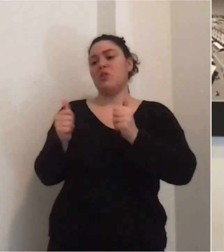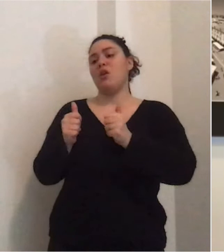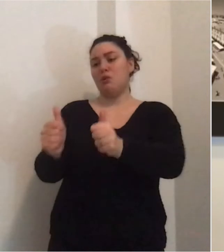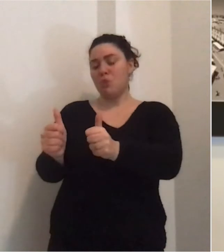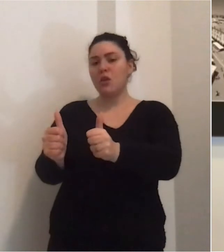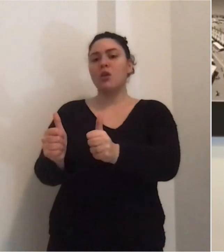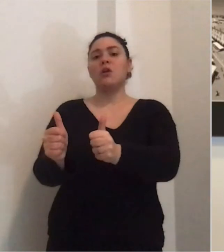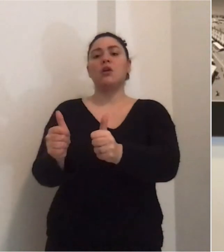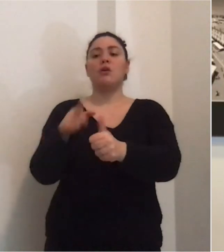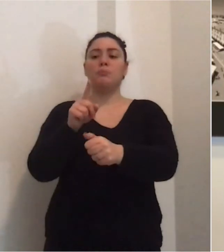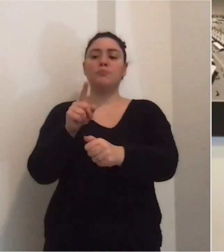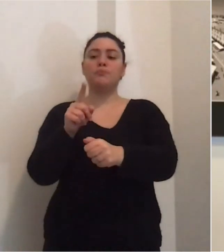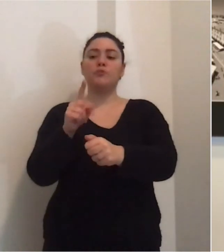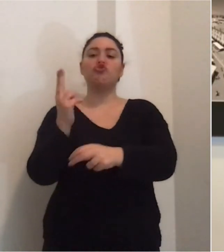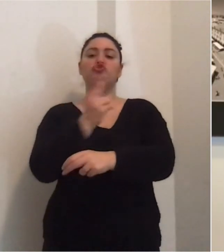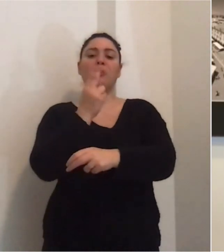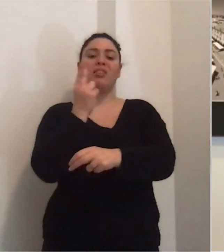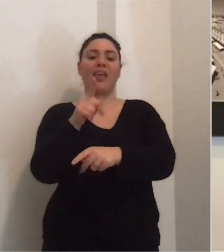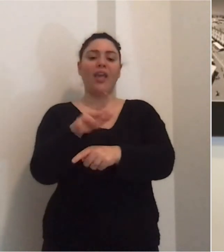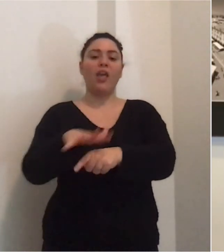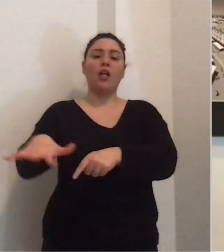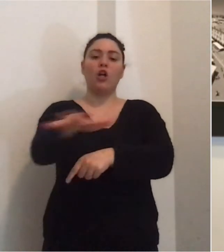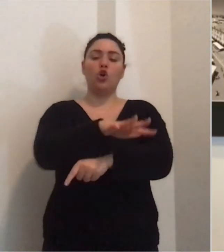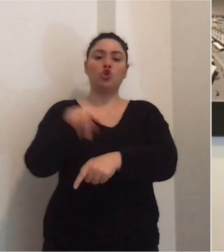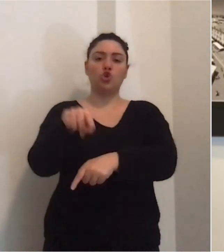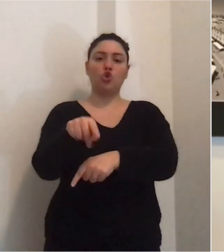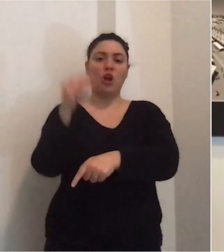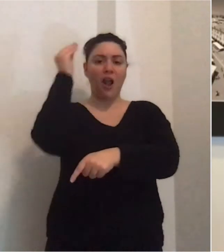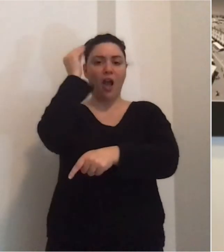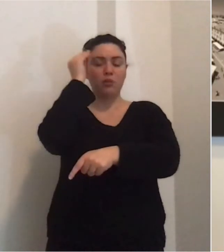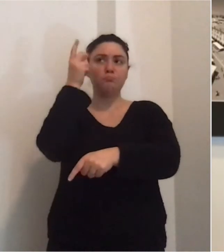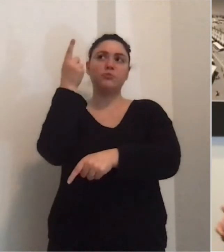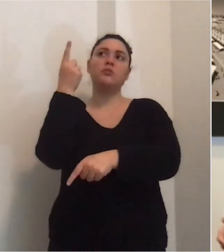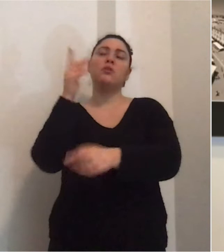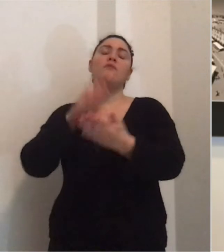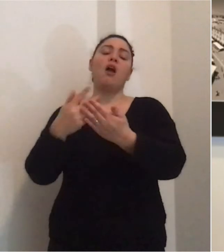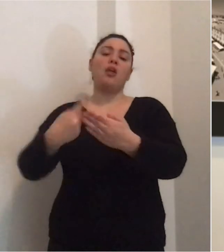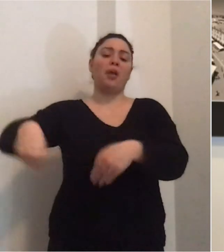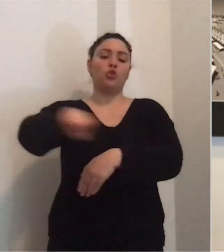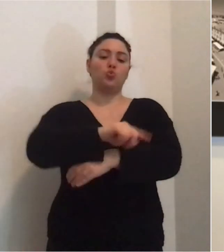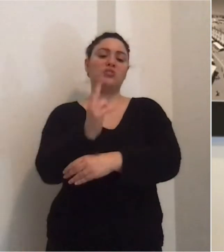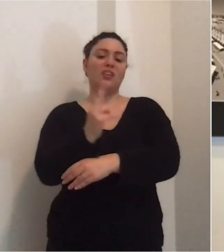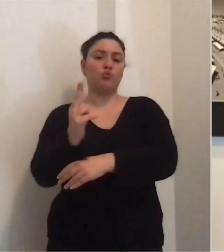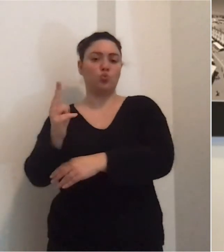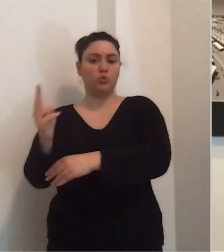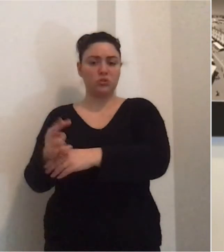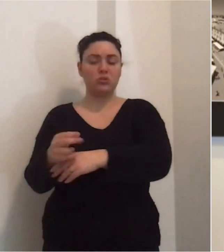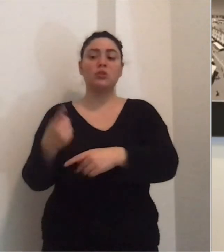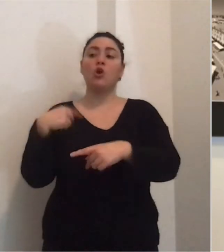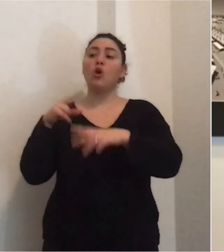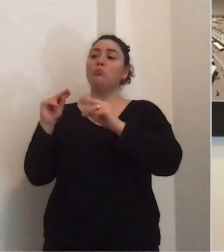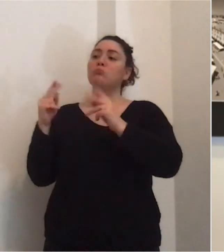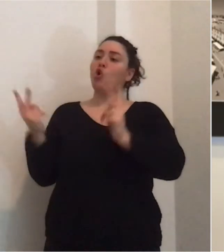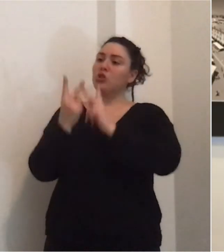benedizione al cimitero di Carpi che simbolicamente era per tutti i defunti. avuto modo di parlare con gli